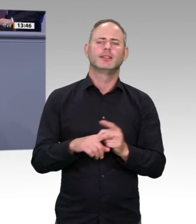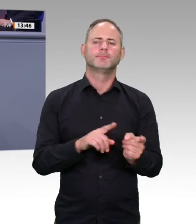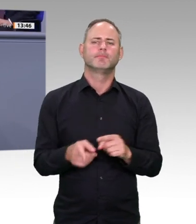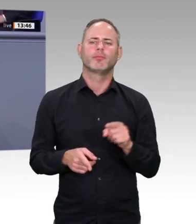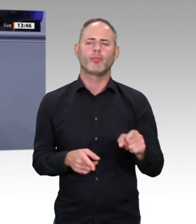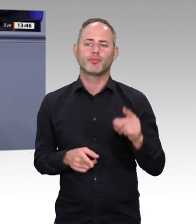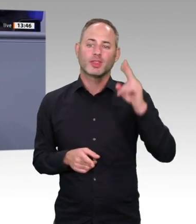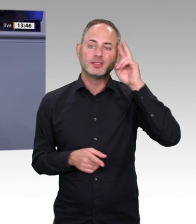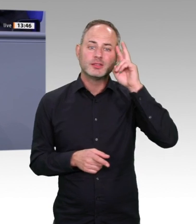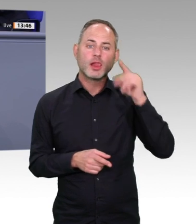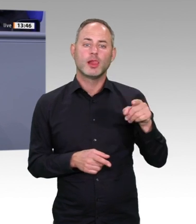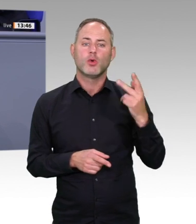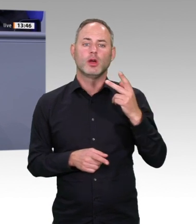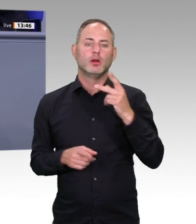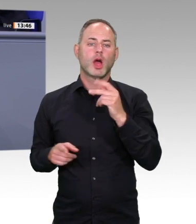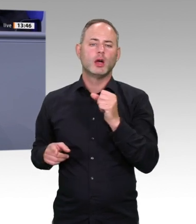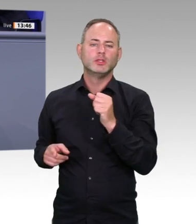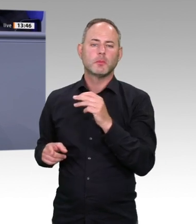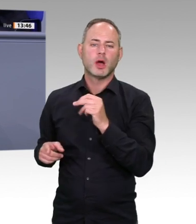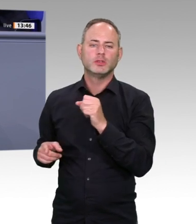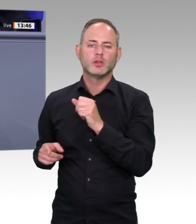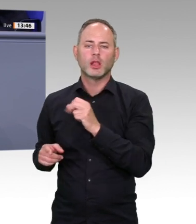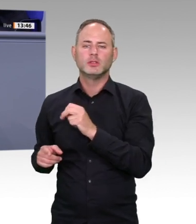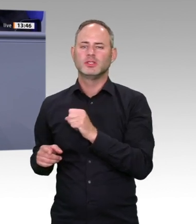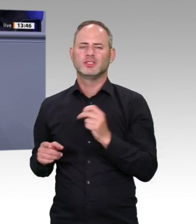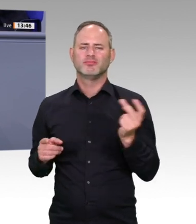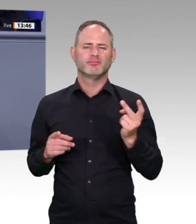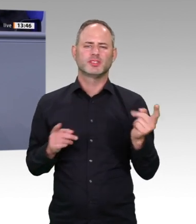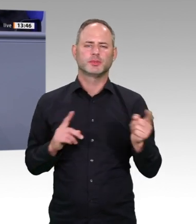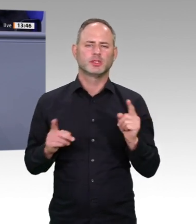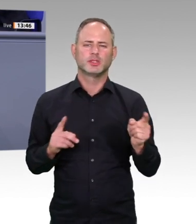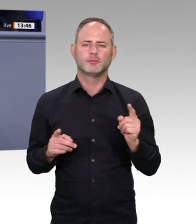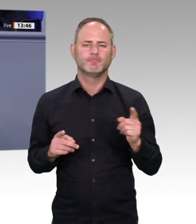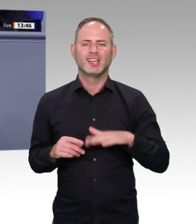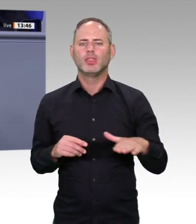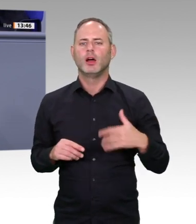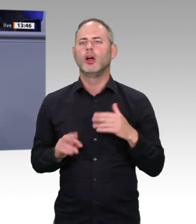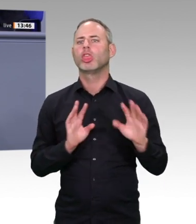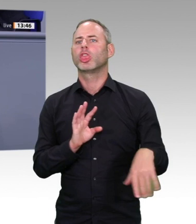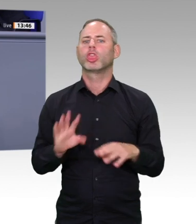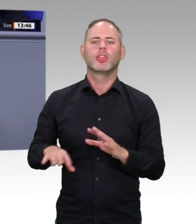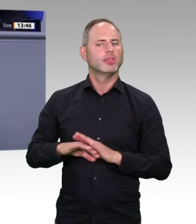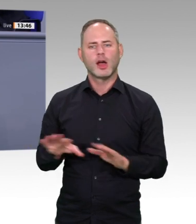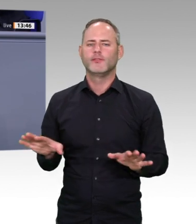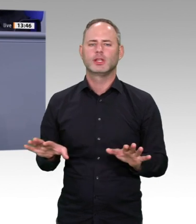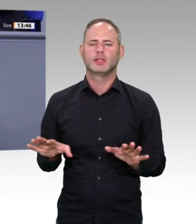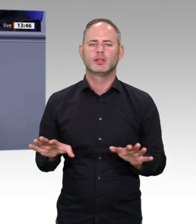pädagogischen Fachkräften müssen wir Bildung für nachhaltige Entwicklung verankern. Drittens. Wir müssen